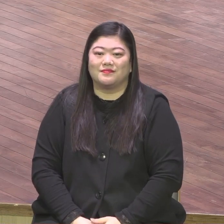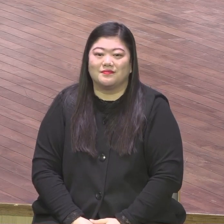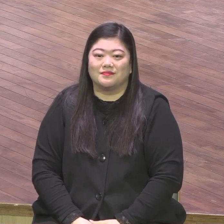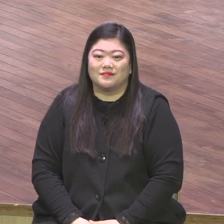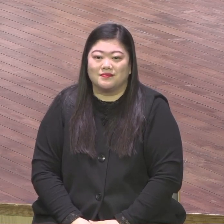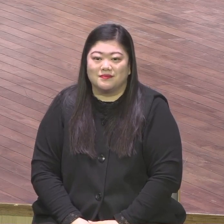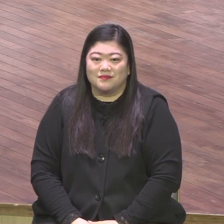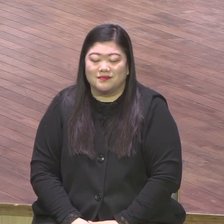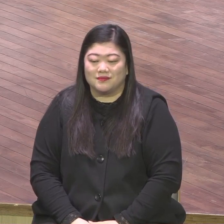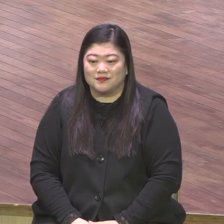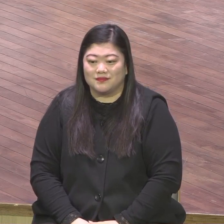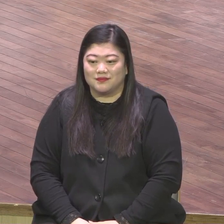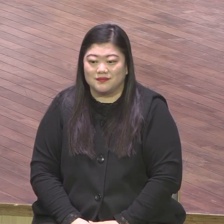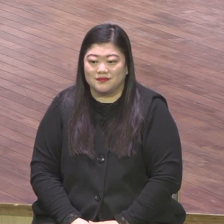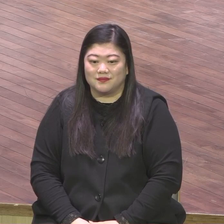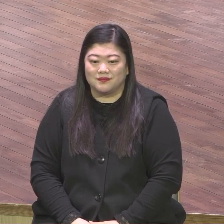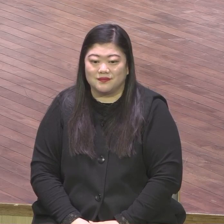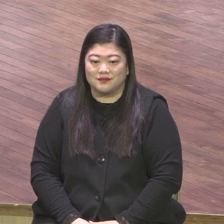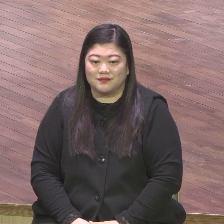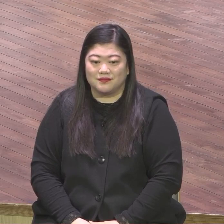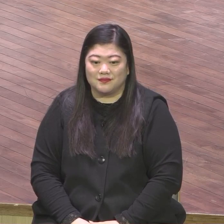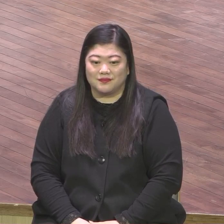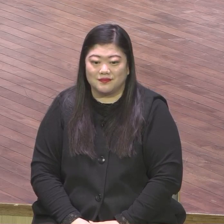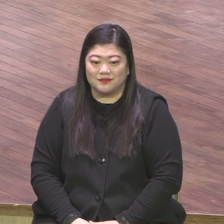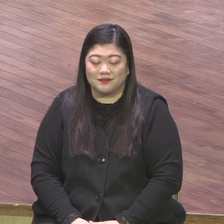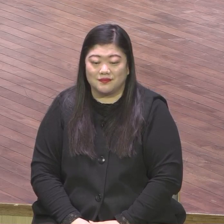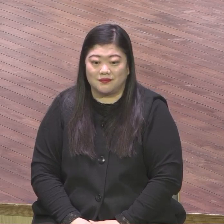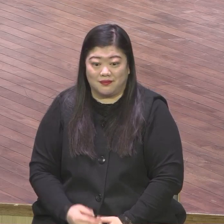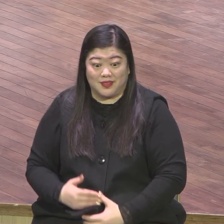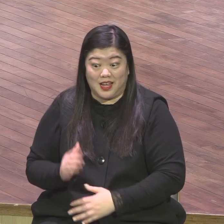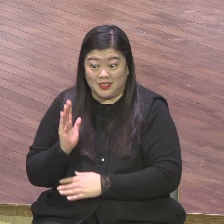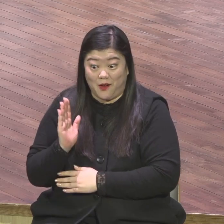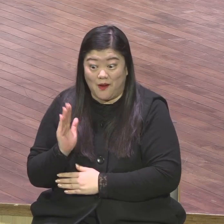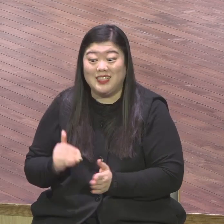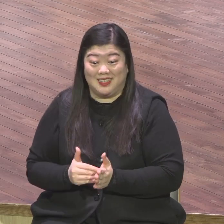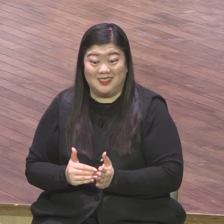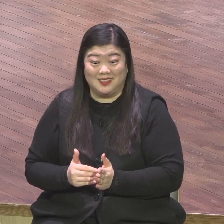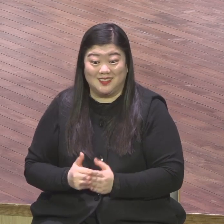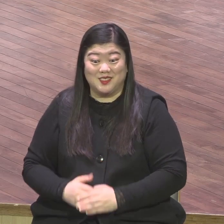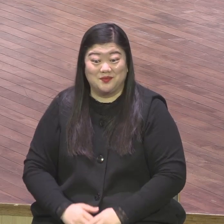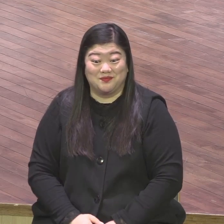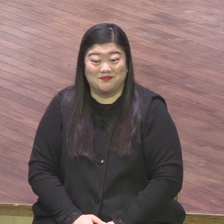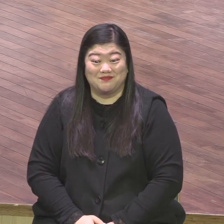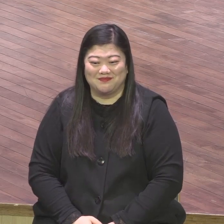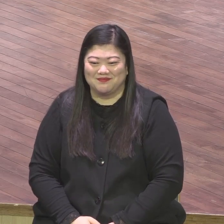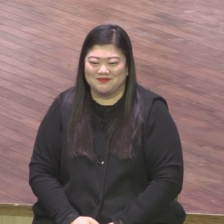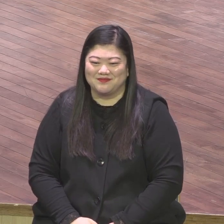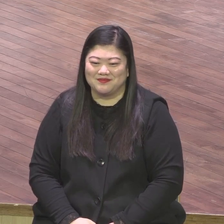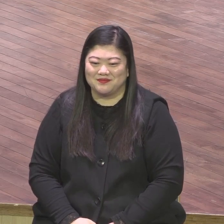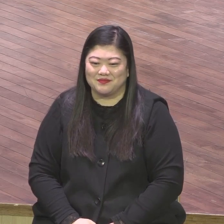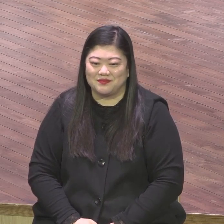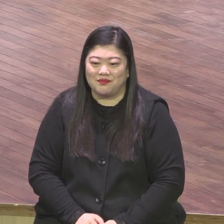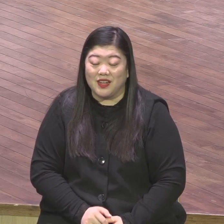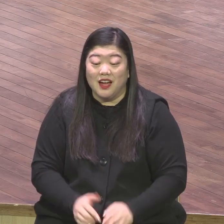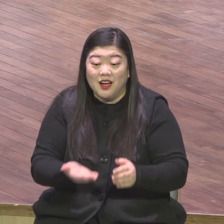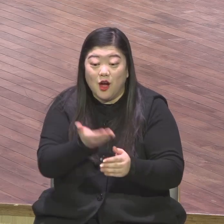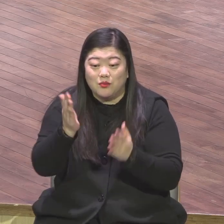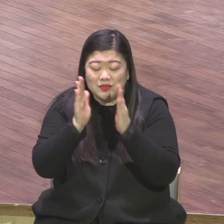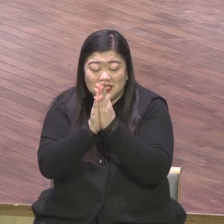여러분이 이제 설교가 끝났습니다 하나님 앞에 기도하고 여러분이 세 가지 기도 제목들을 다 가지고